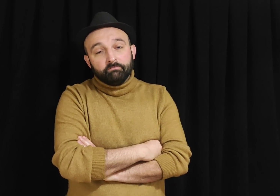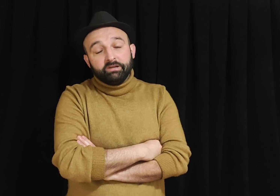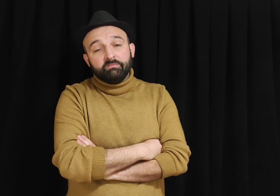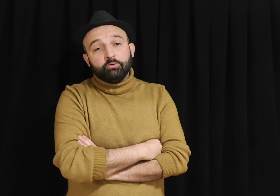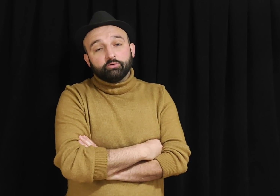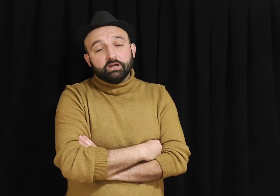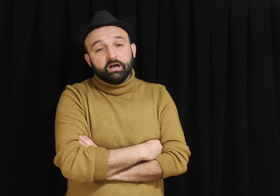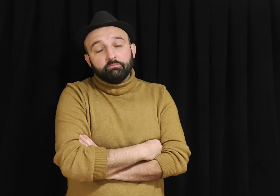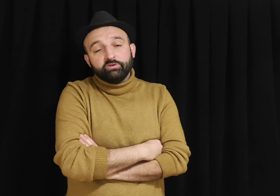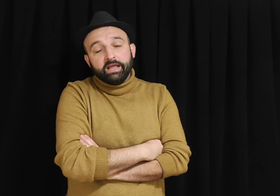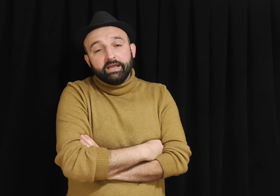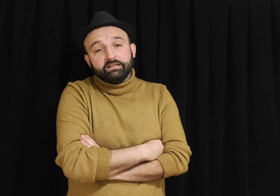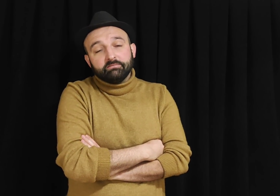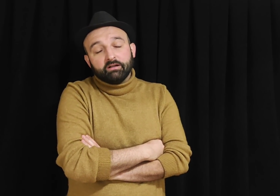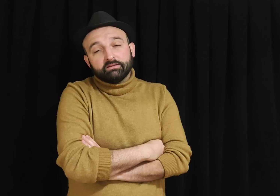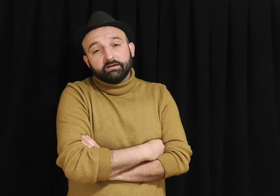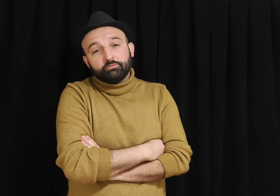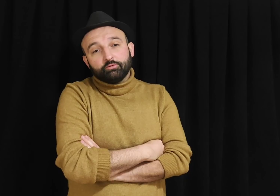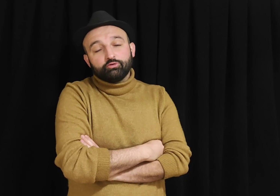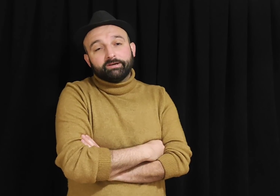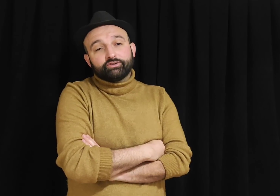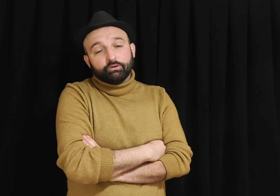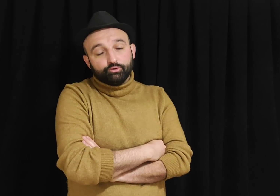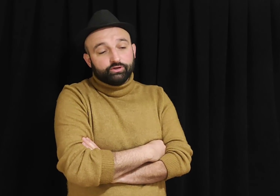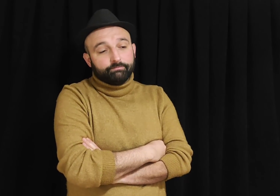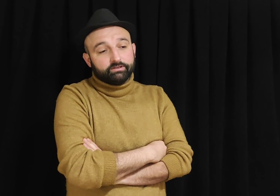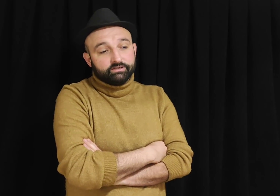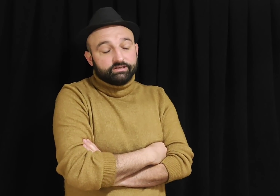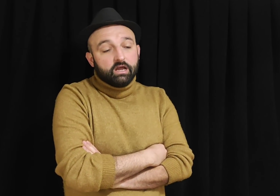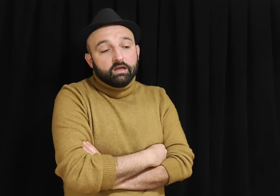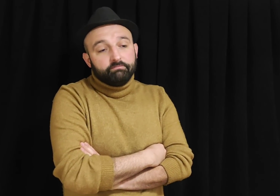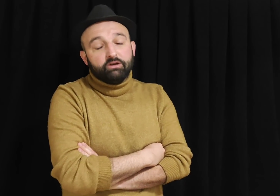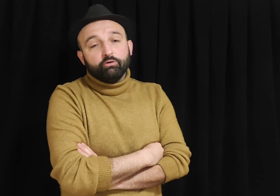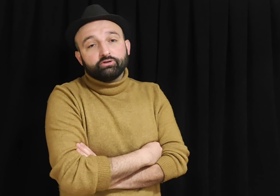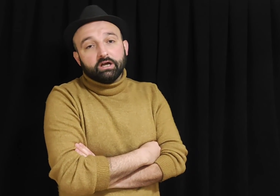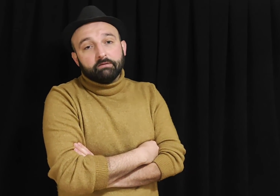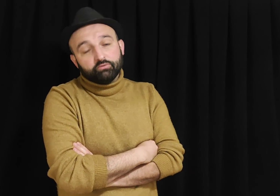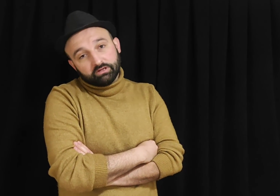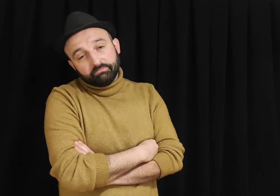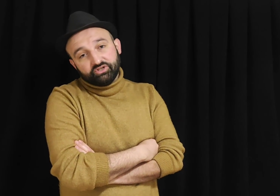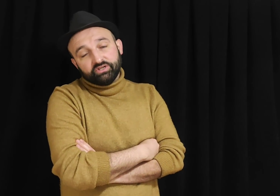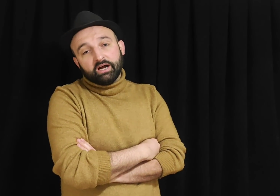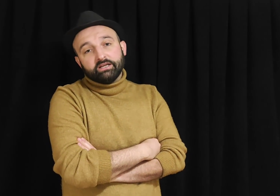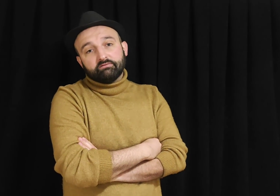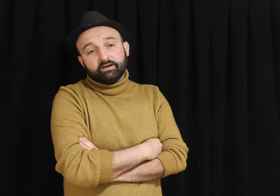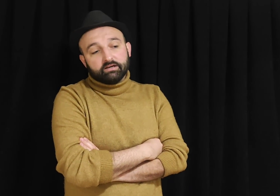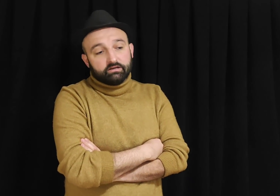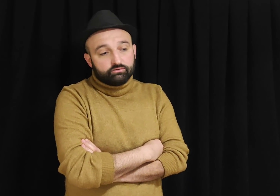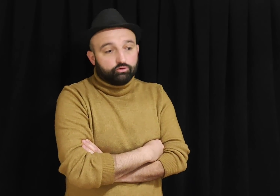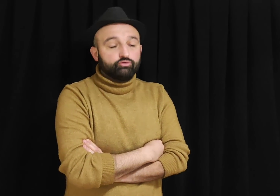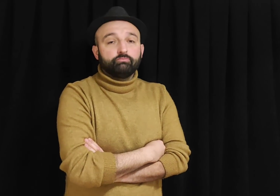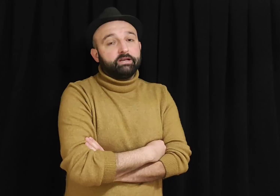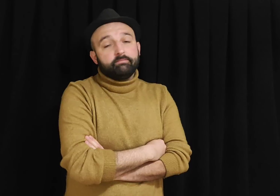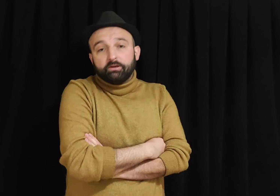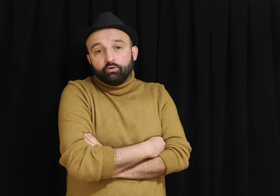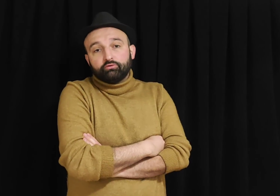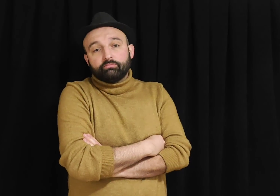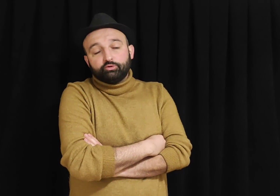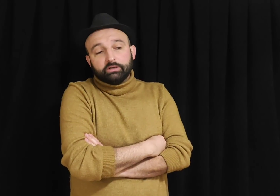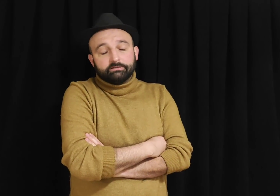Bilmiyorsa bu ne eğitim aldı da bunu uzman çavuş yaptığız. Biliyorsa burada bir cinayet var. Çocuğu bile bile öldürmüşler.